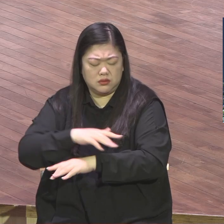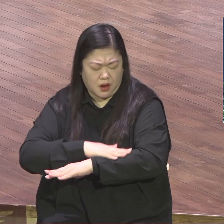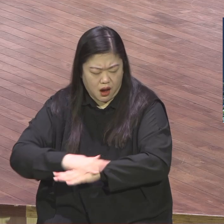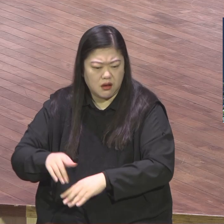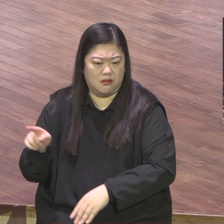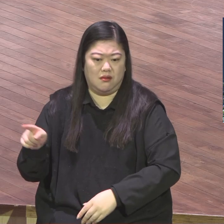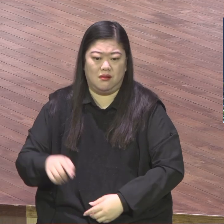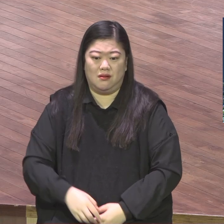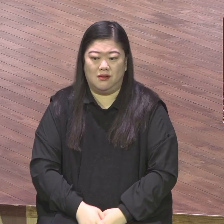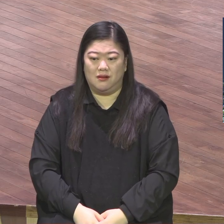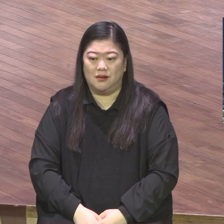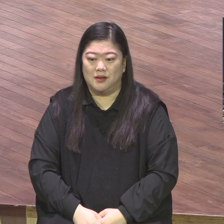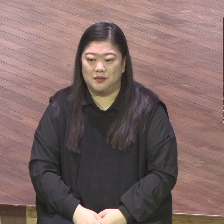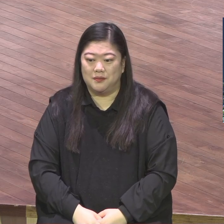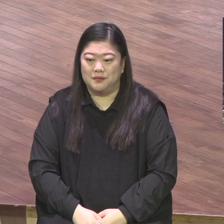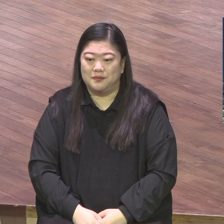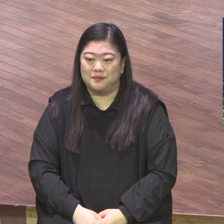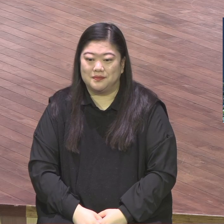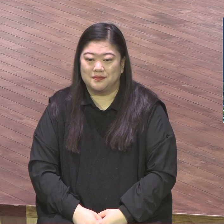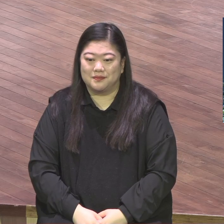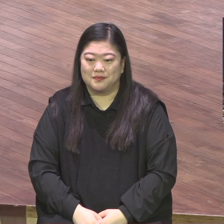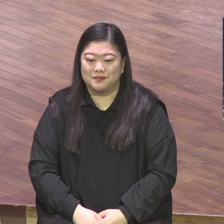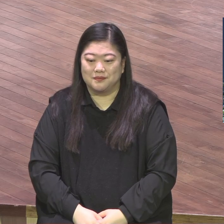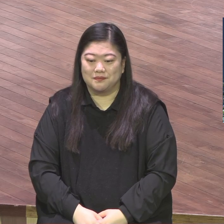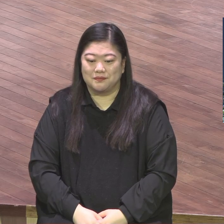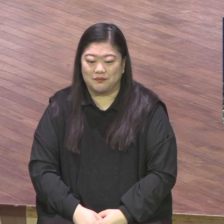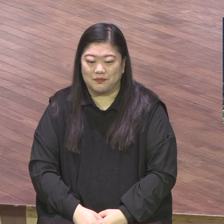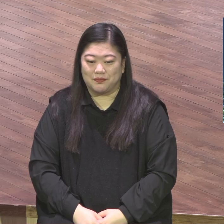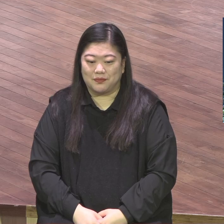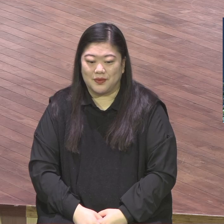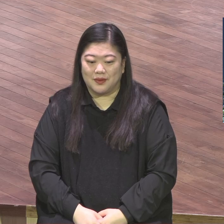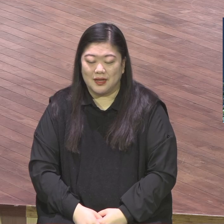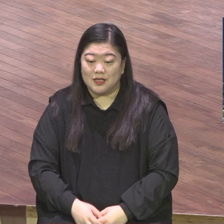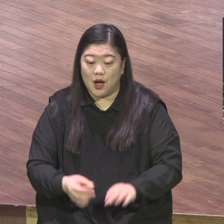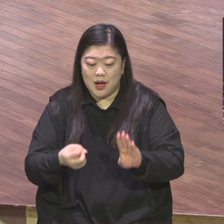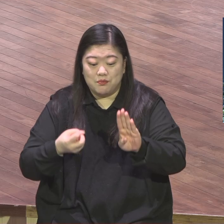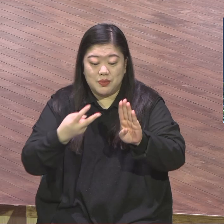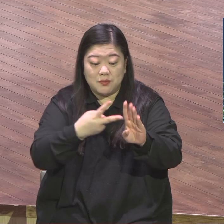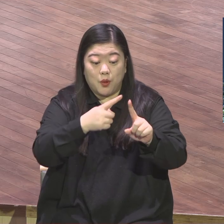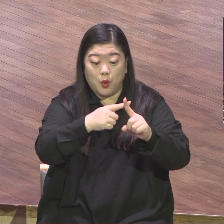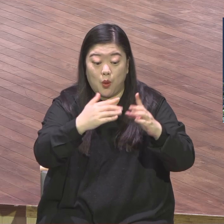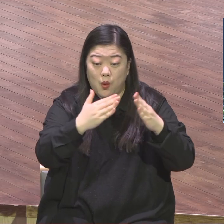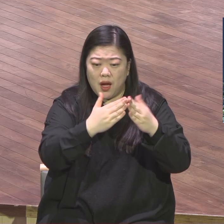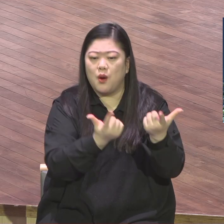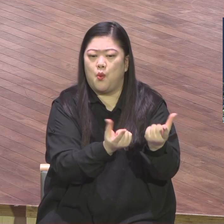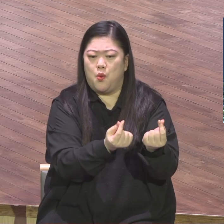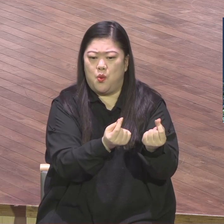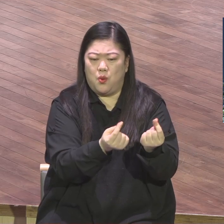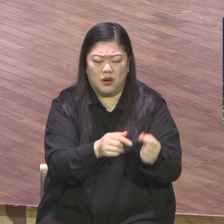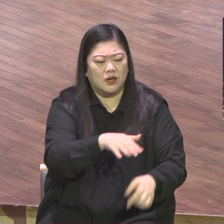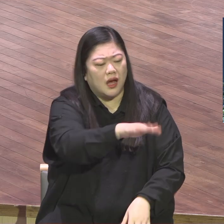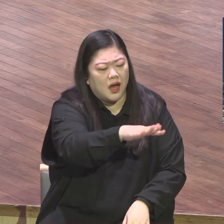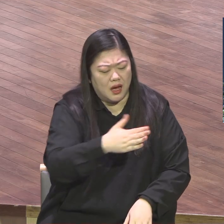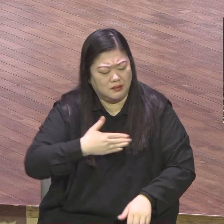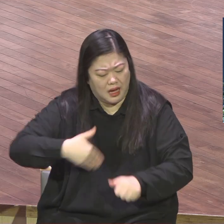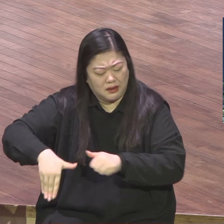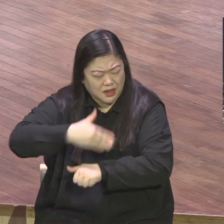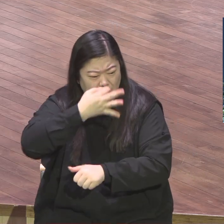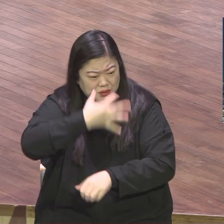그렇기 때문에 이 빌리포 교회 성도들도 어떤 상황 속에서도 이 축복을